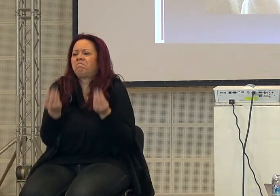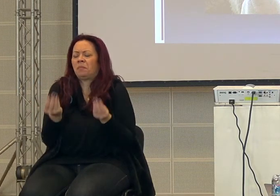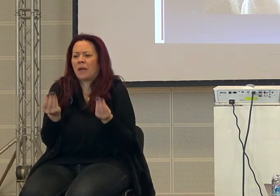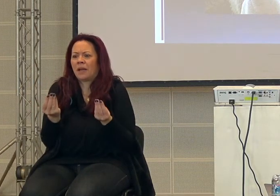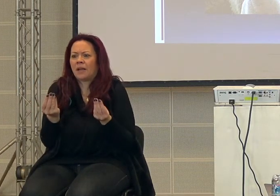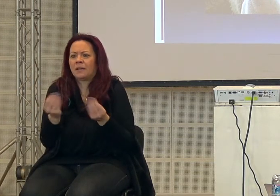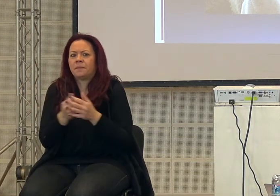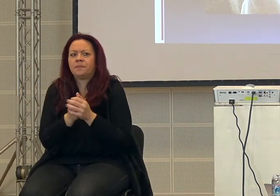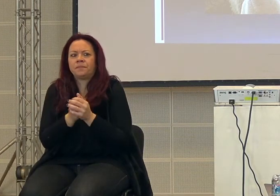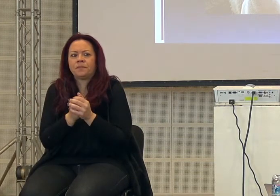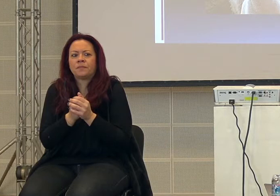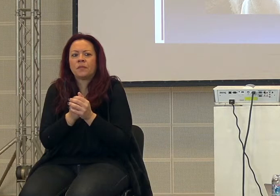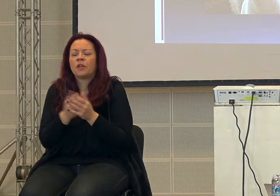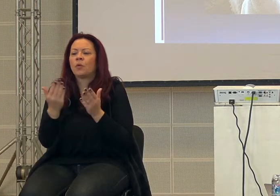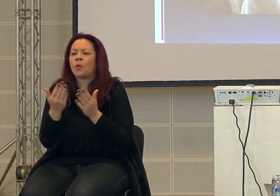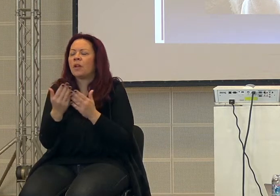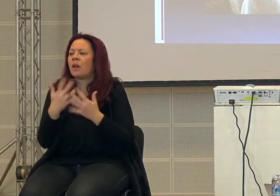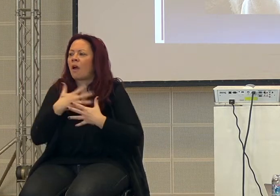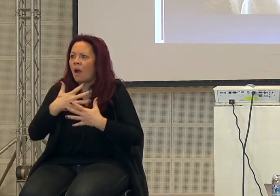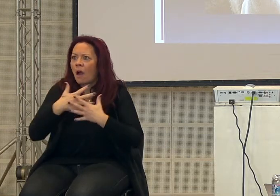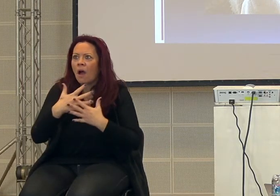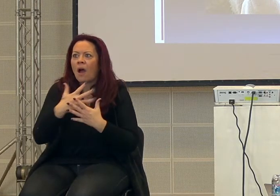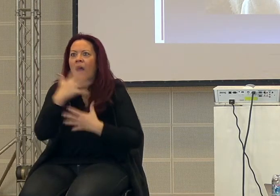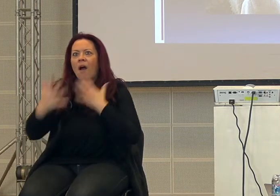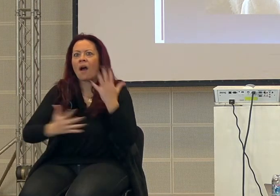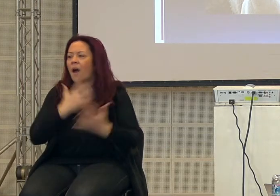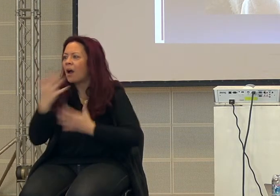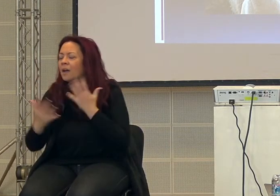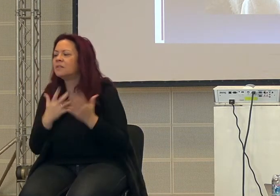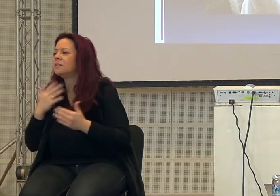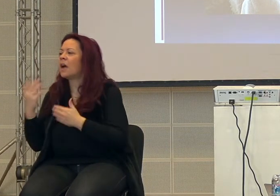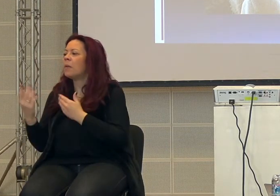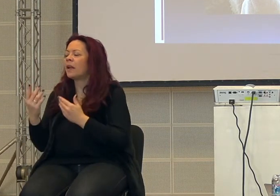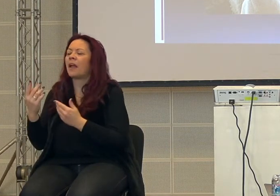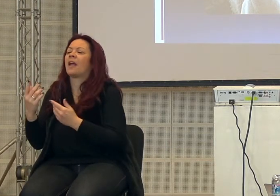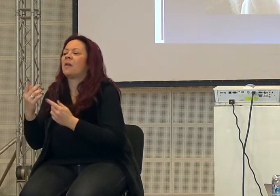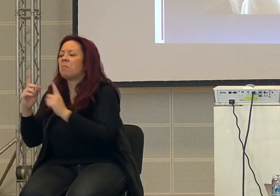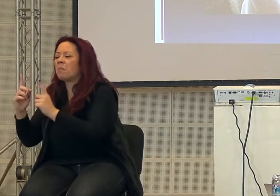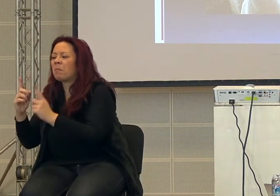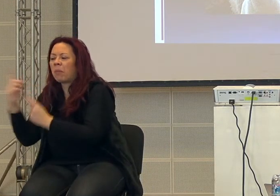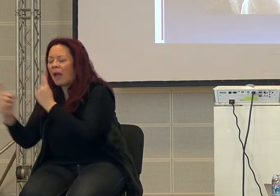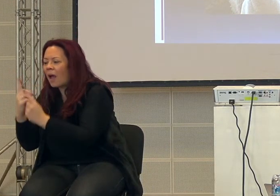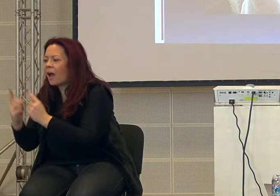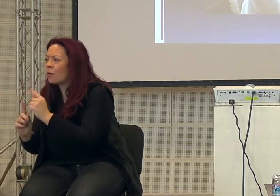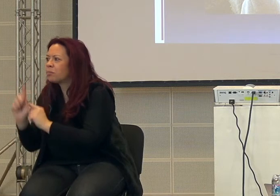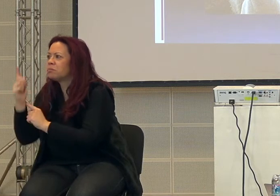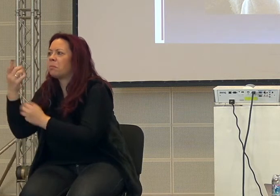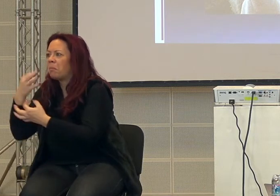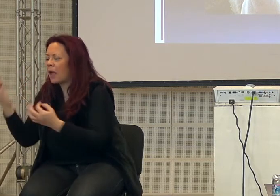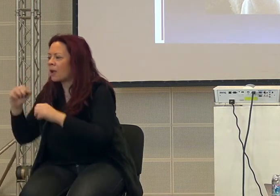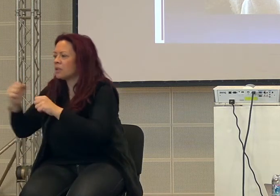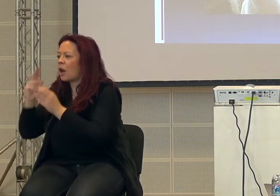finisce un sacco di ansia perché non sapeva mai se il raccolto, gli animali, la salute peggiora,